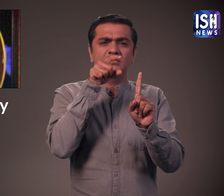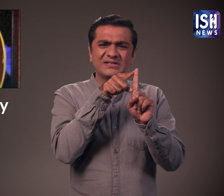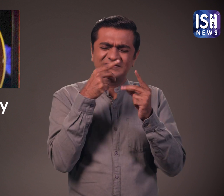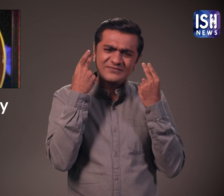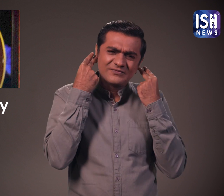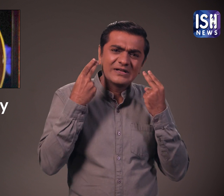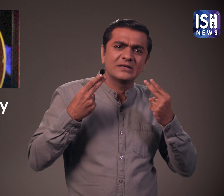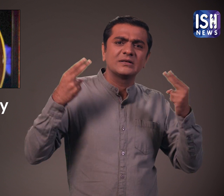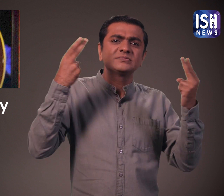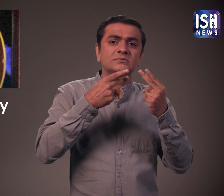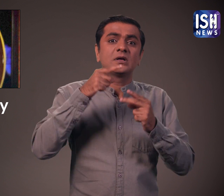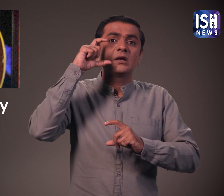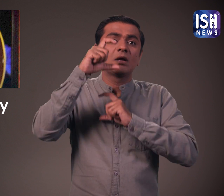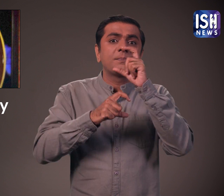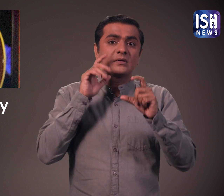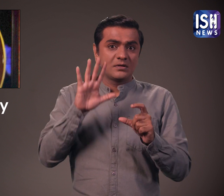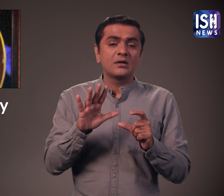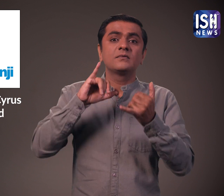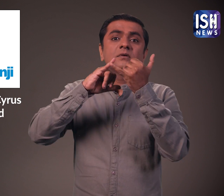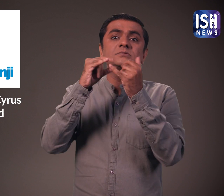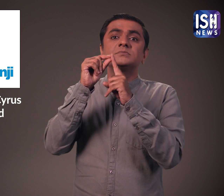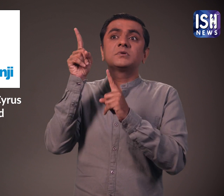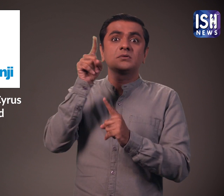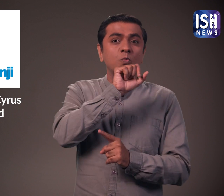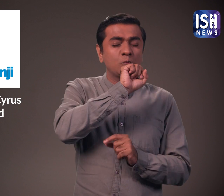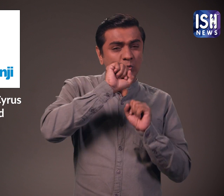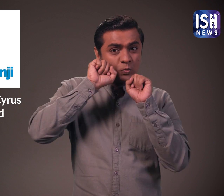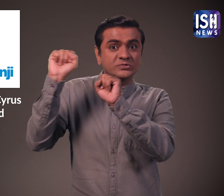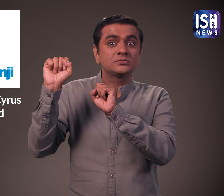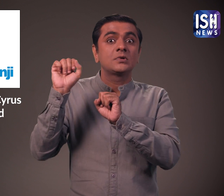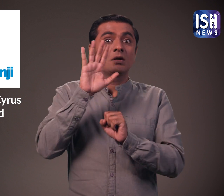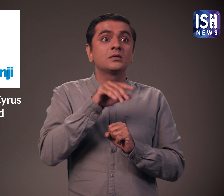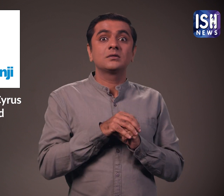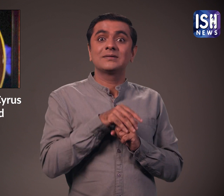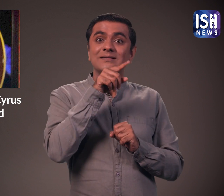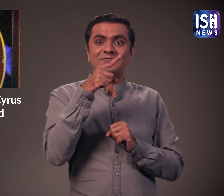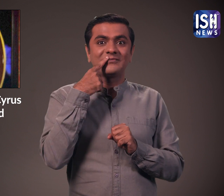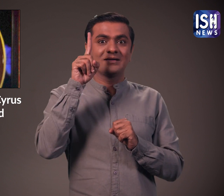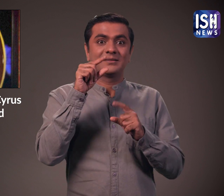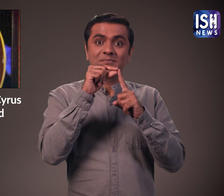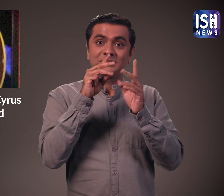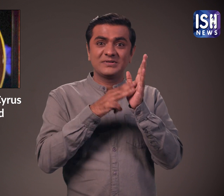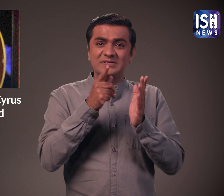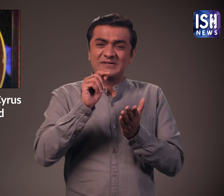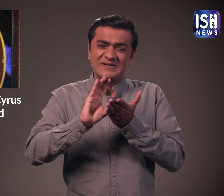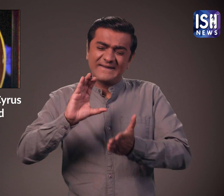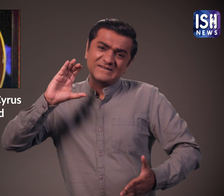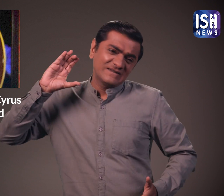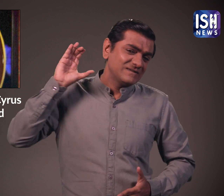पलॉंजी समुओ के मालिक है। और टाटा समुह में सबसे